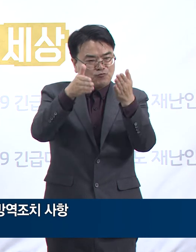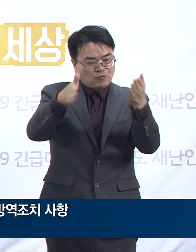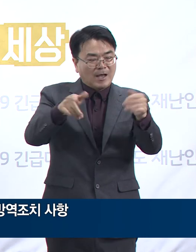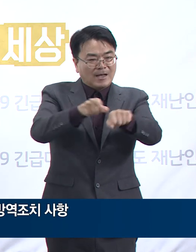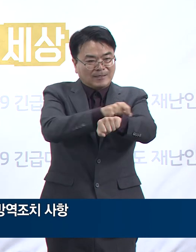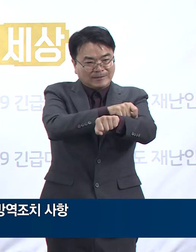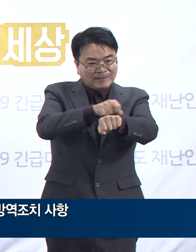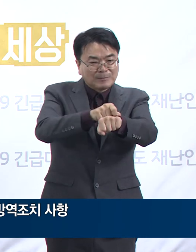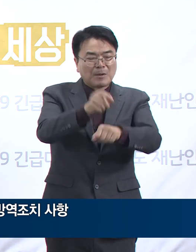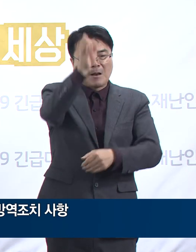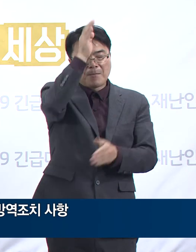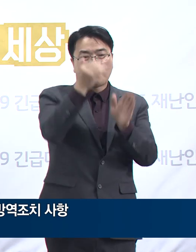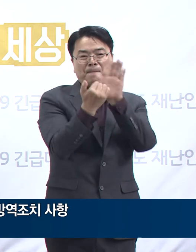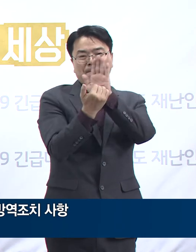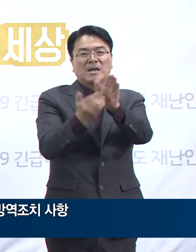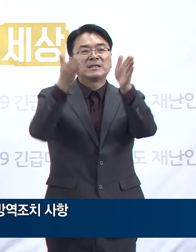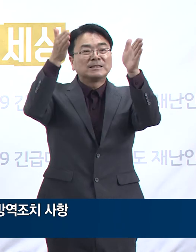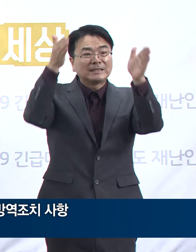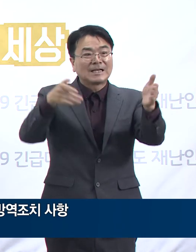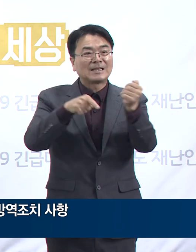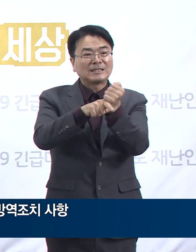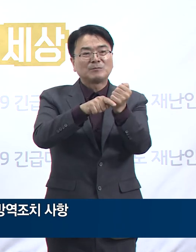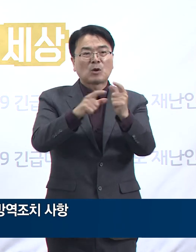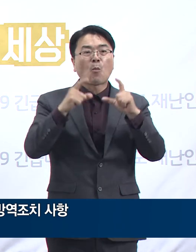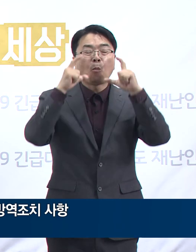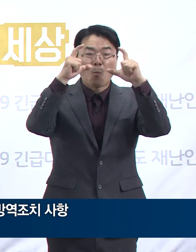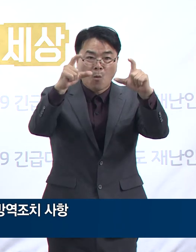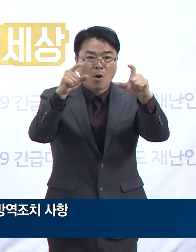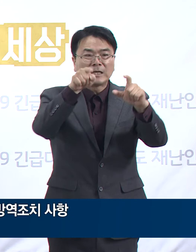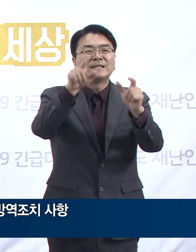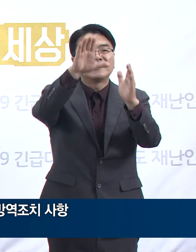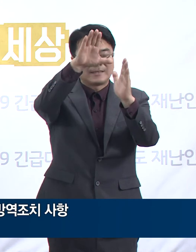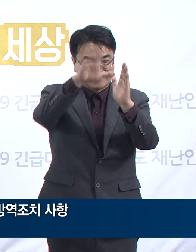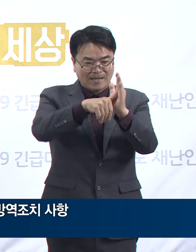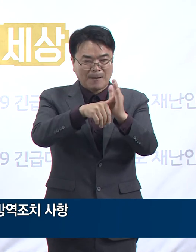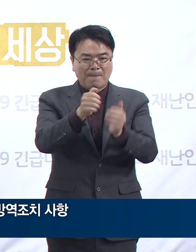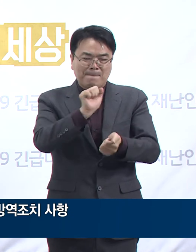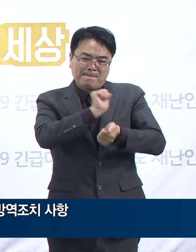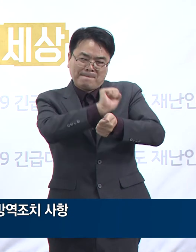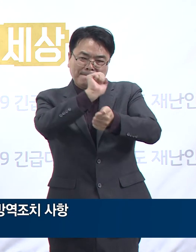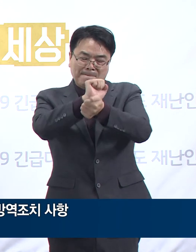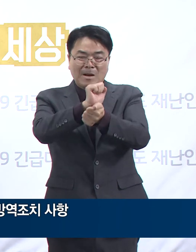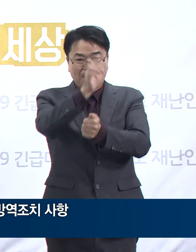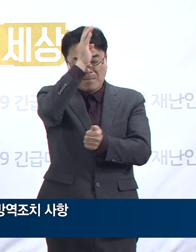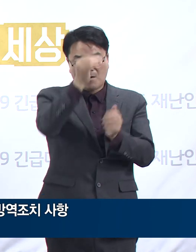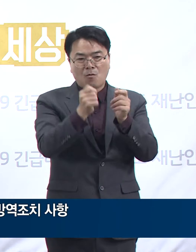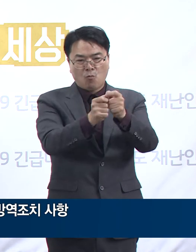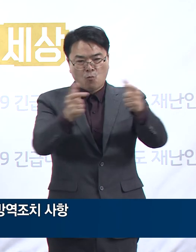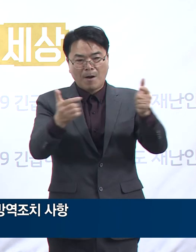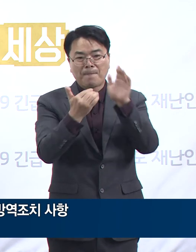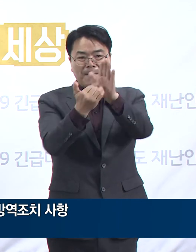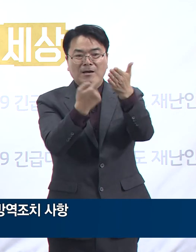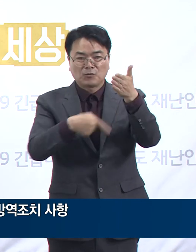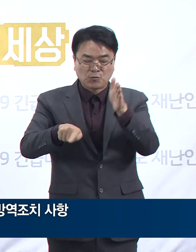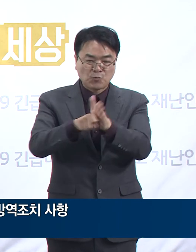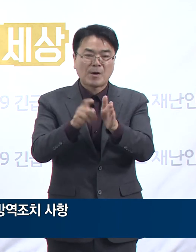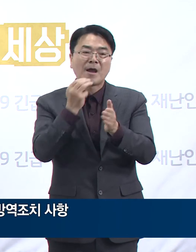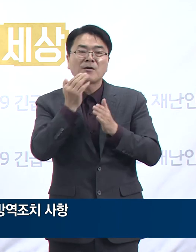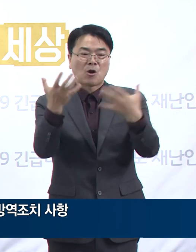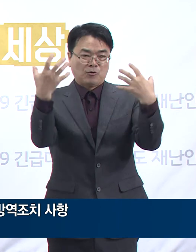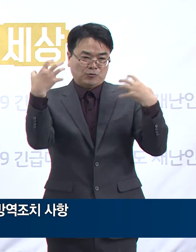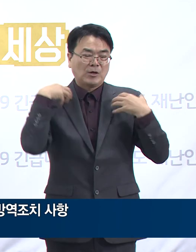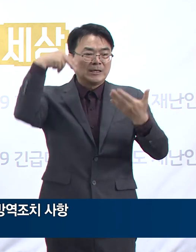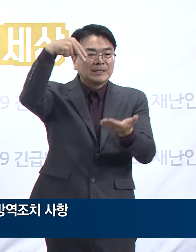방역기간으로 지정했습니다. 이 기간 감염병 확산을 예방하기 위한 경기도의 방역조치 사항을